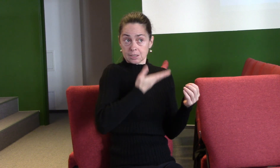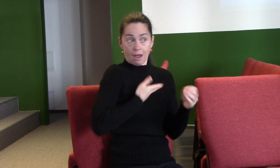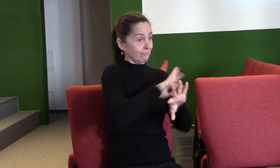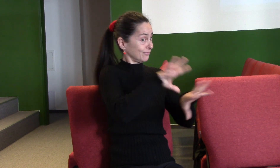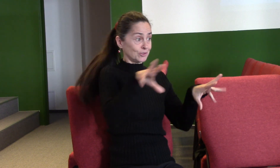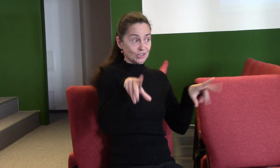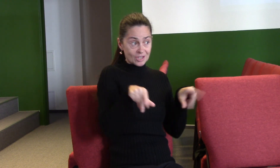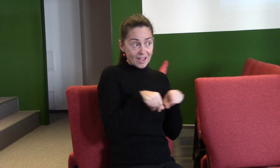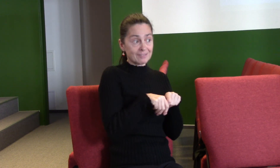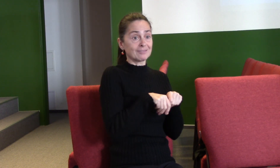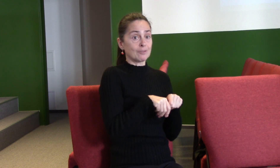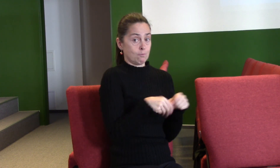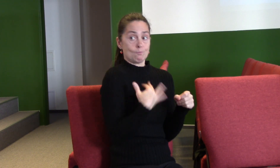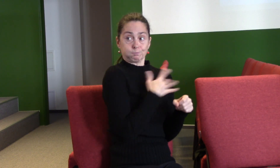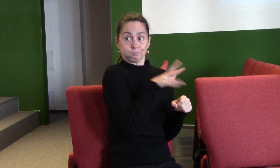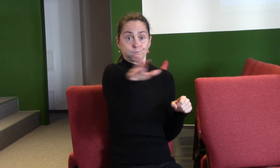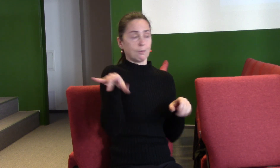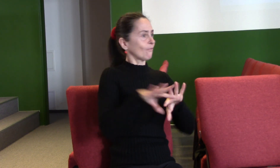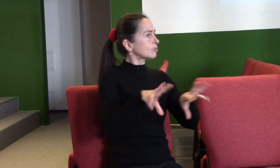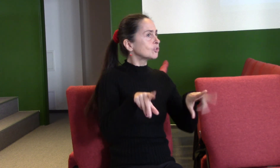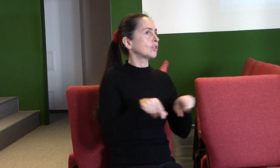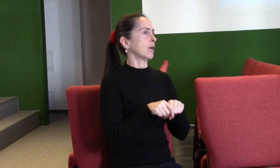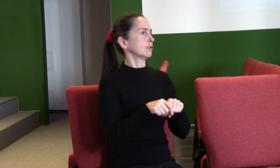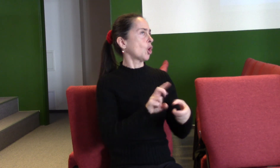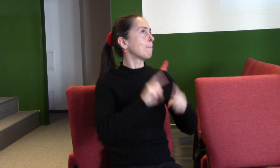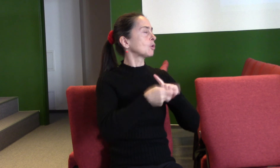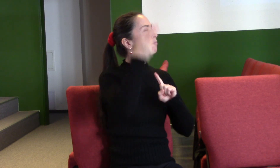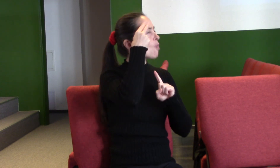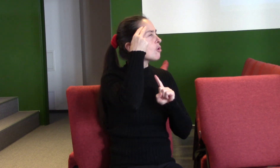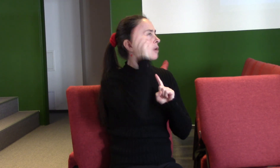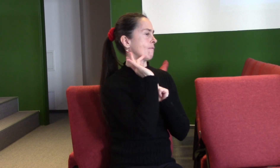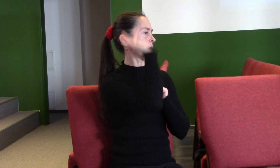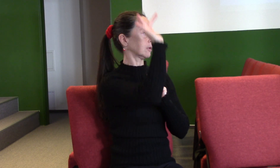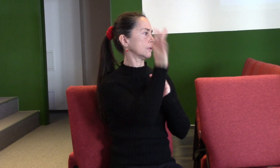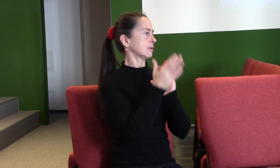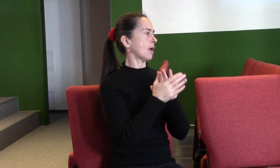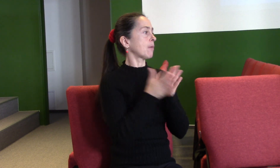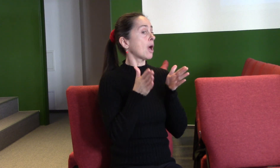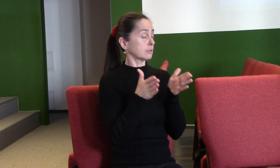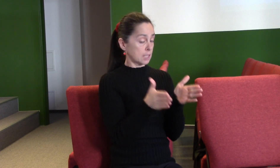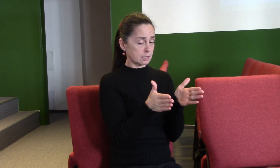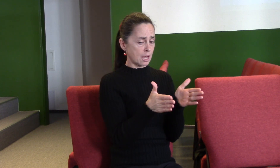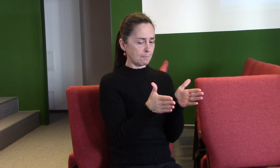předpoklady a že nás na této cestě s tebou